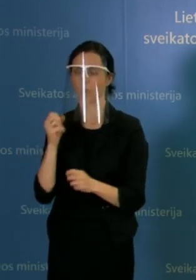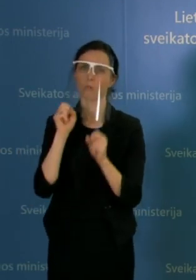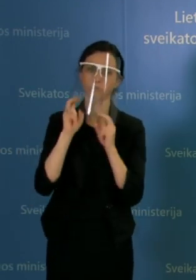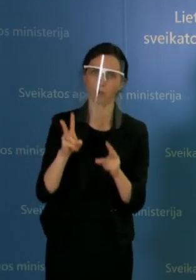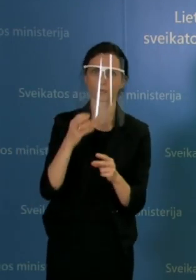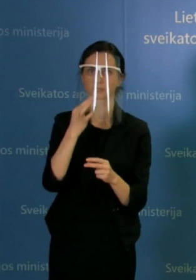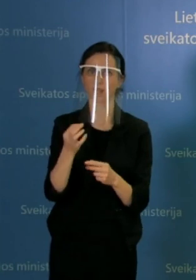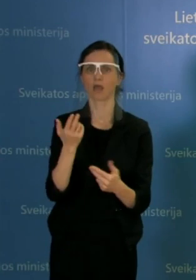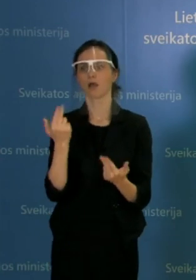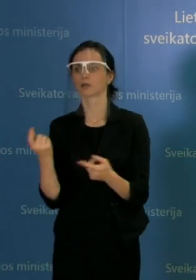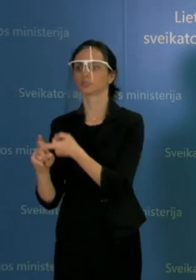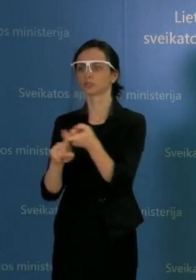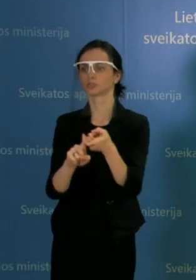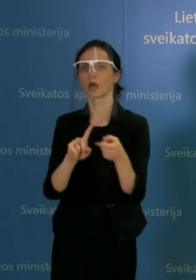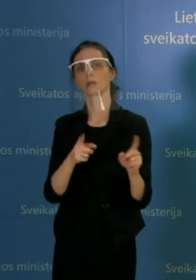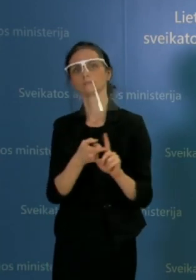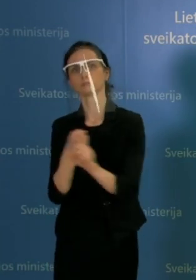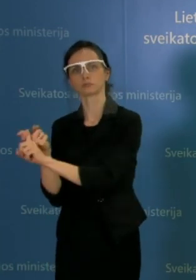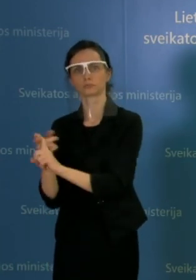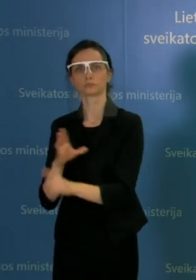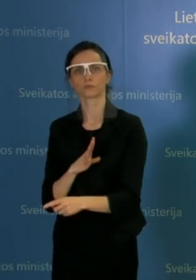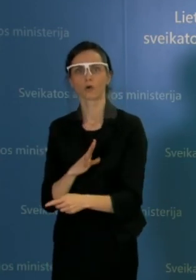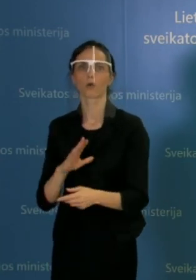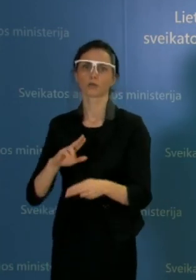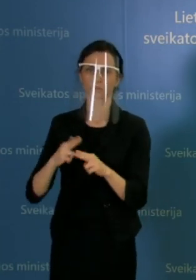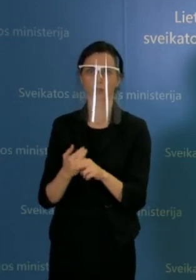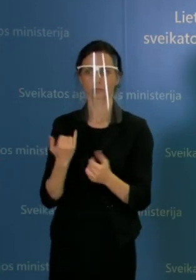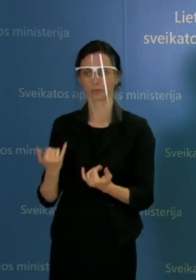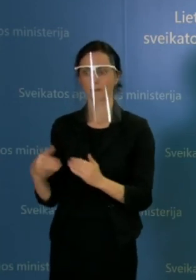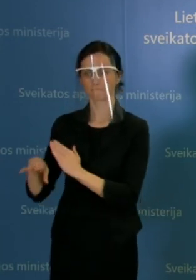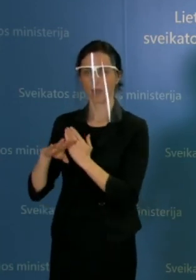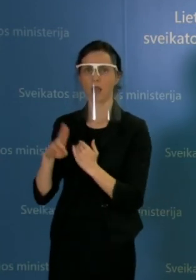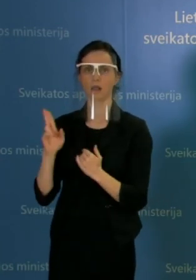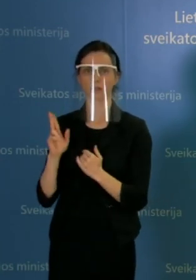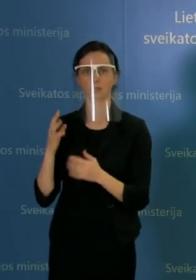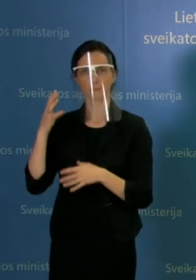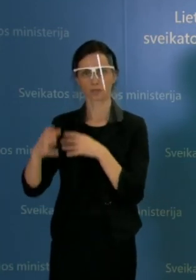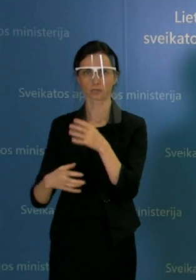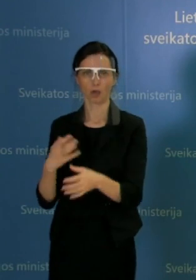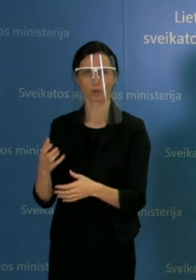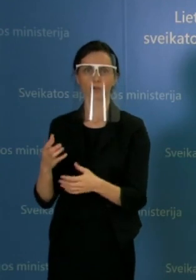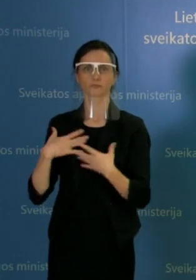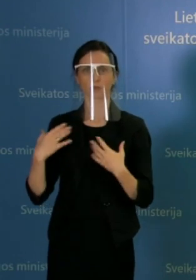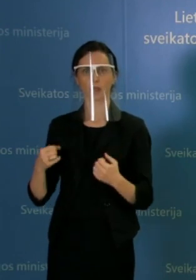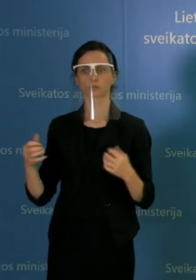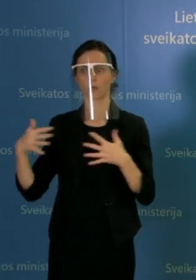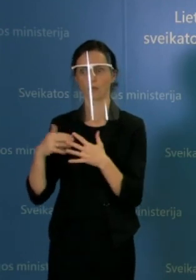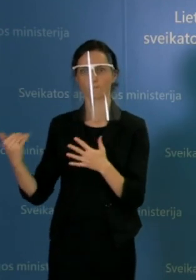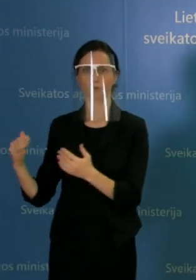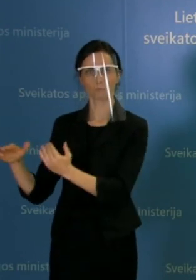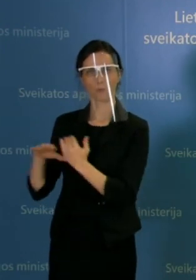užsikrėtė. Ir pagalba šiandien rytejau pasiūlė ir Pasaulyje Seikatos organizacija ir jų